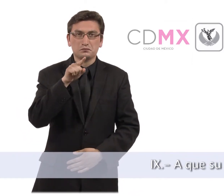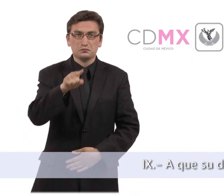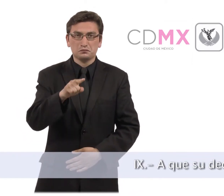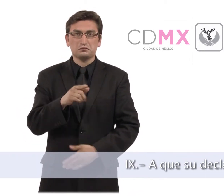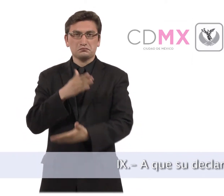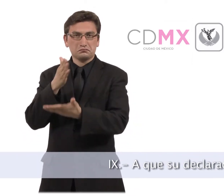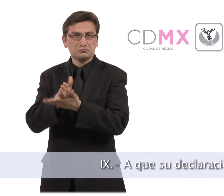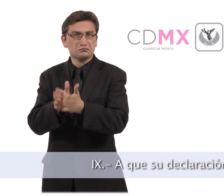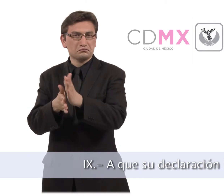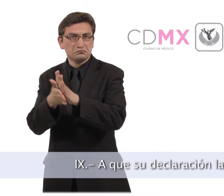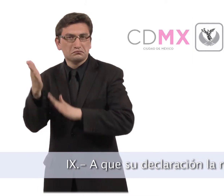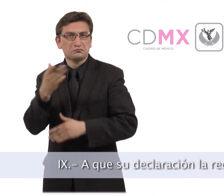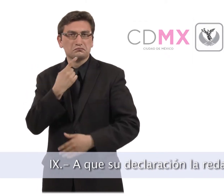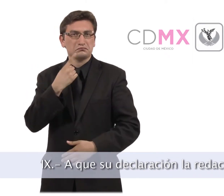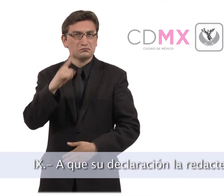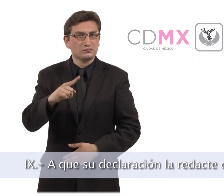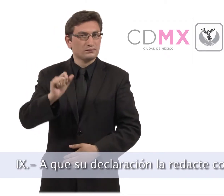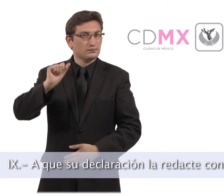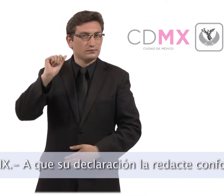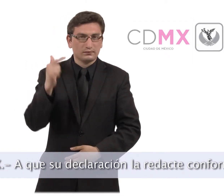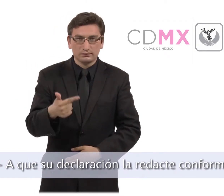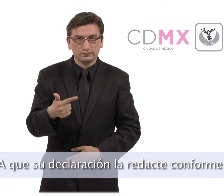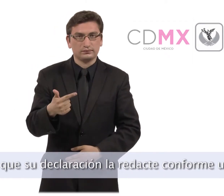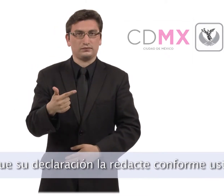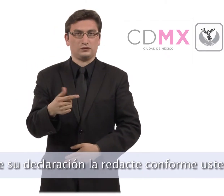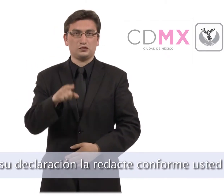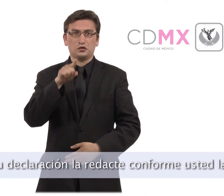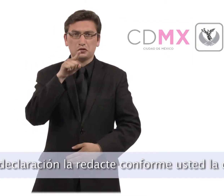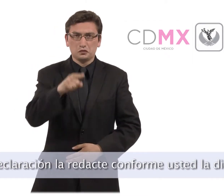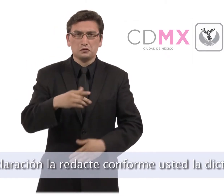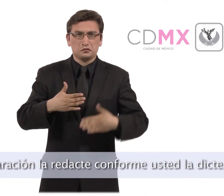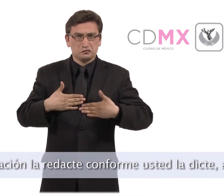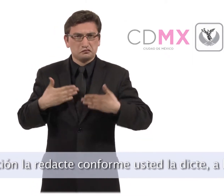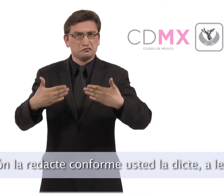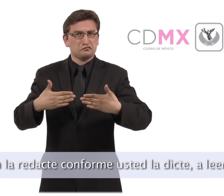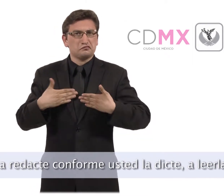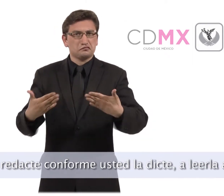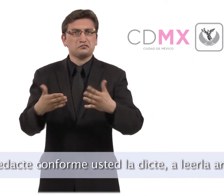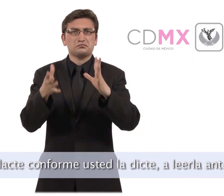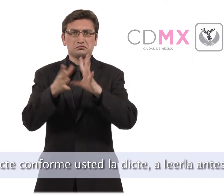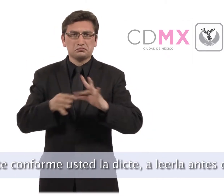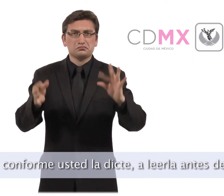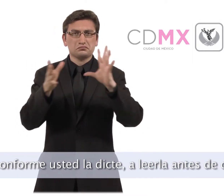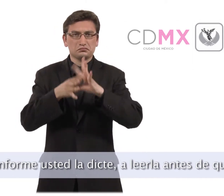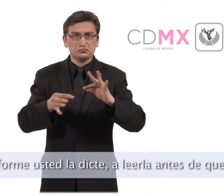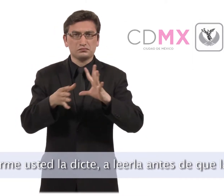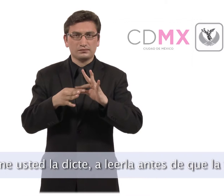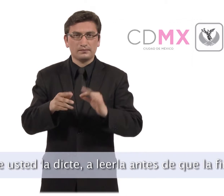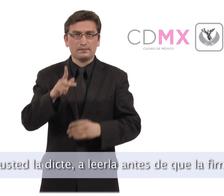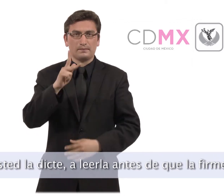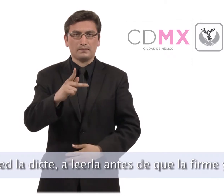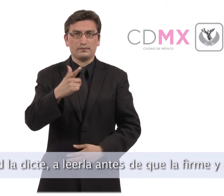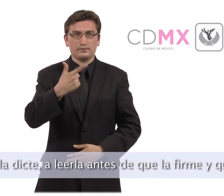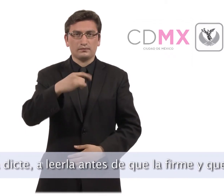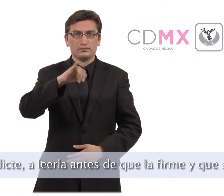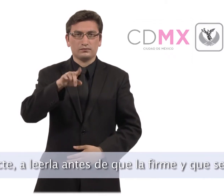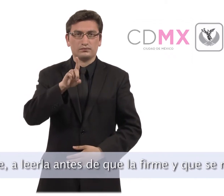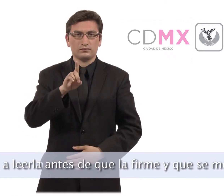Noveno, a que su declaración la redacte conforme usted la dicte, a leerla antes de que la firme y se modifique lo que